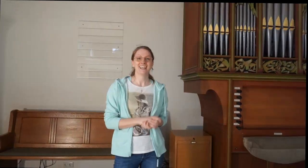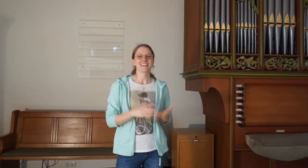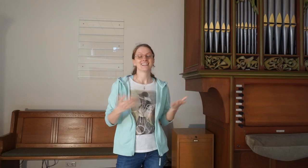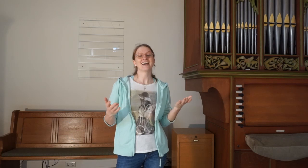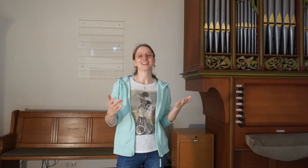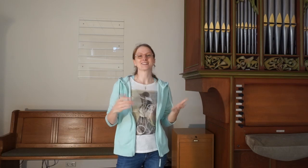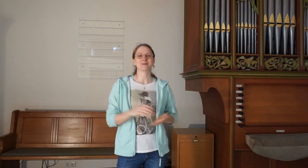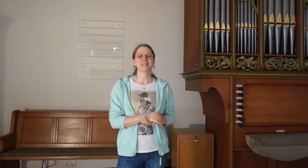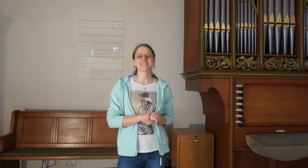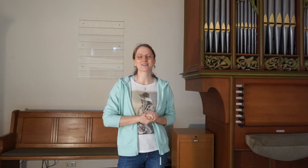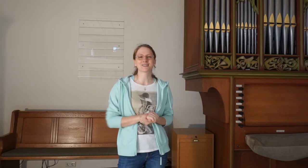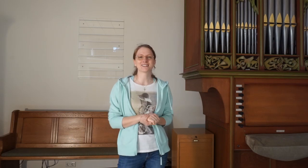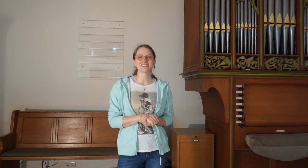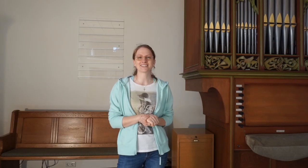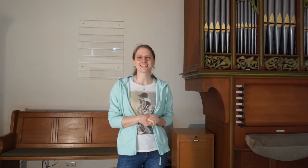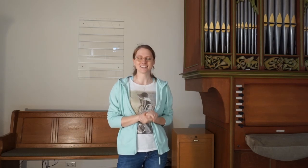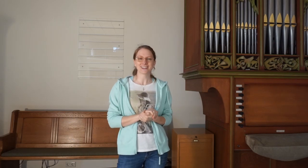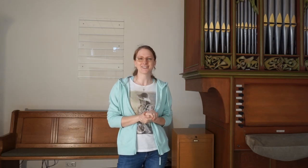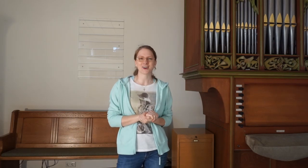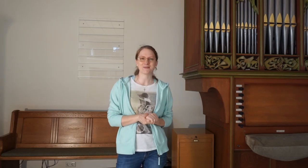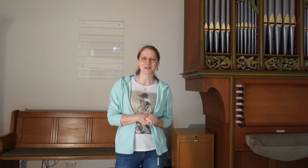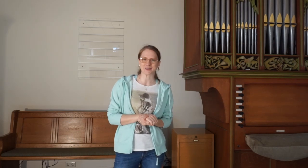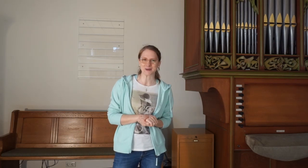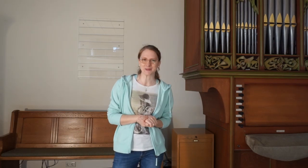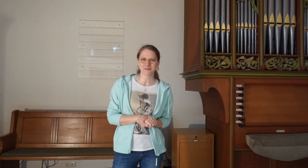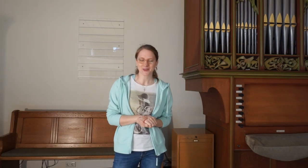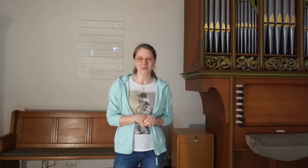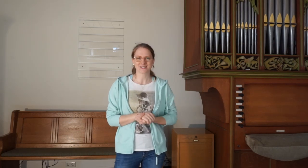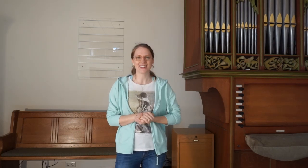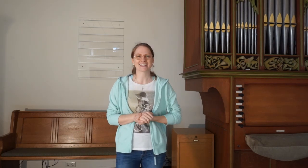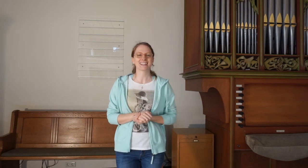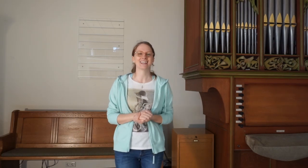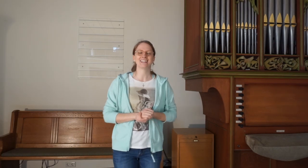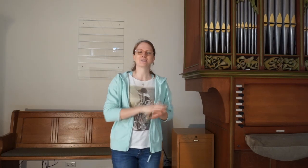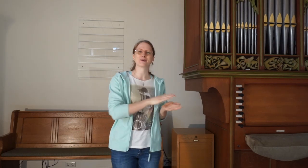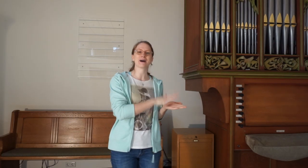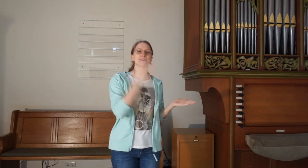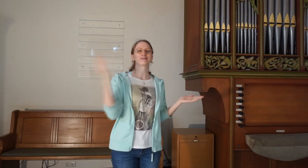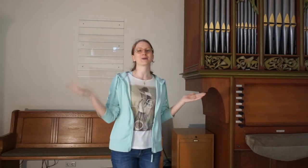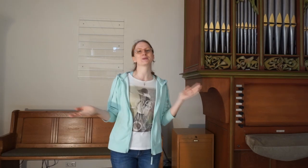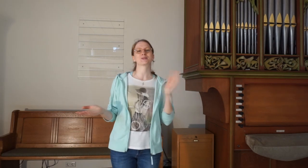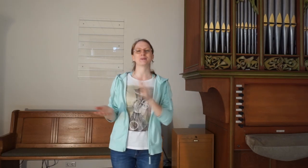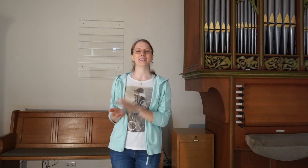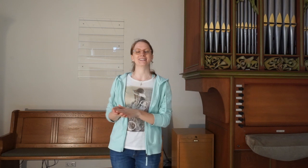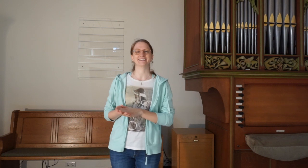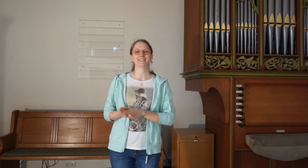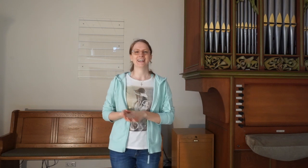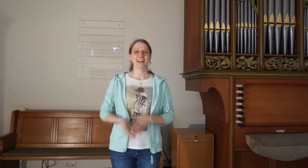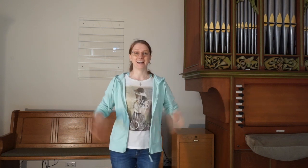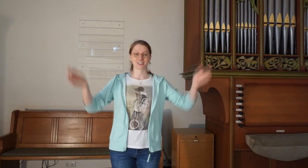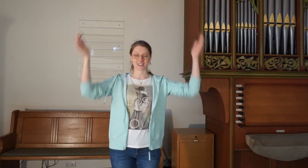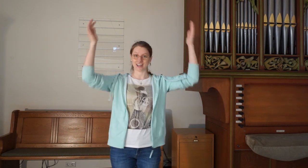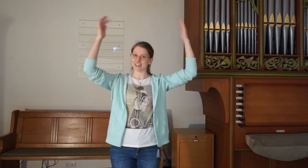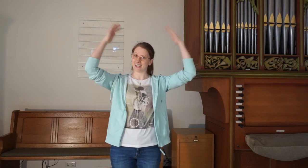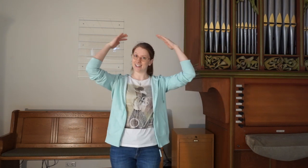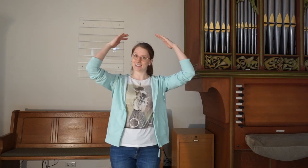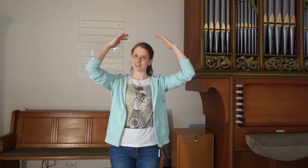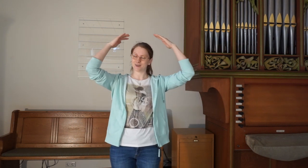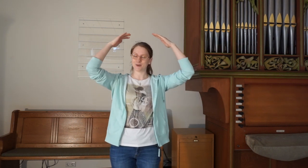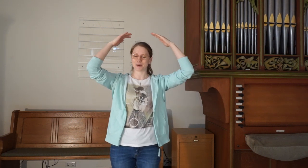Ja, zum Ende des Gottesdienstes singen wir noch einmal zusammen. Und zwar das Kinderlied vom Anfang bis zum Ende. Hält Gott seine Hände über